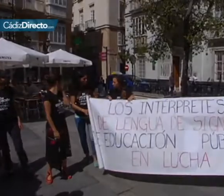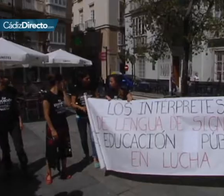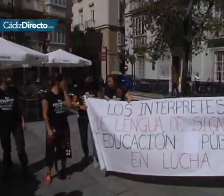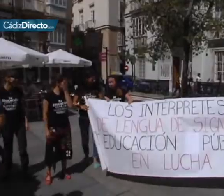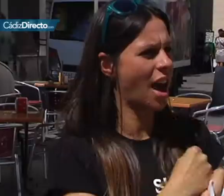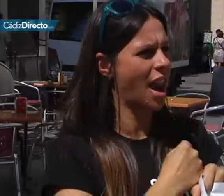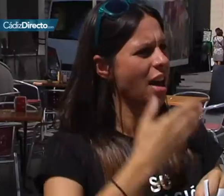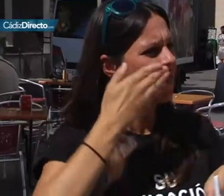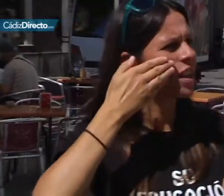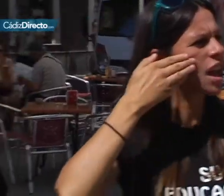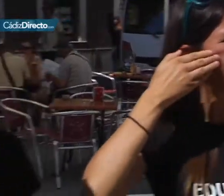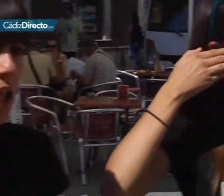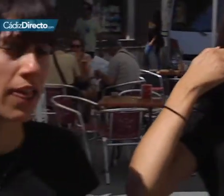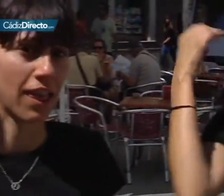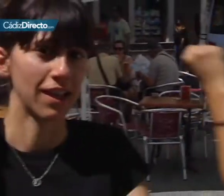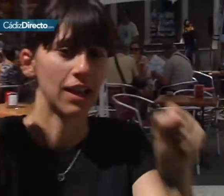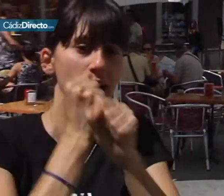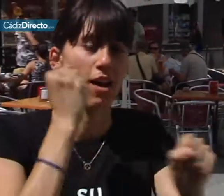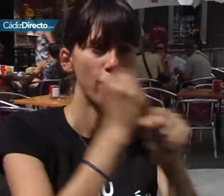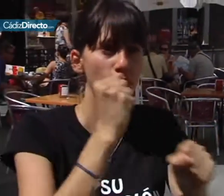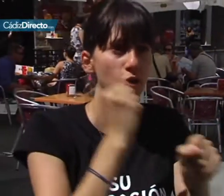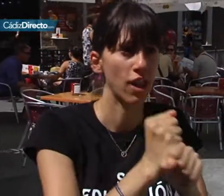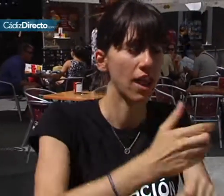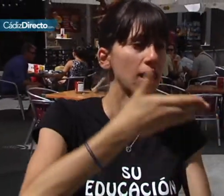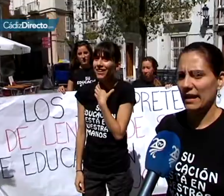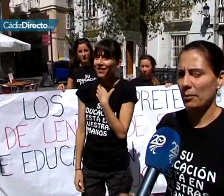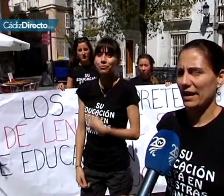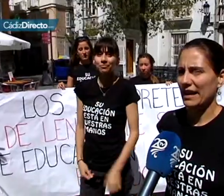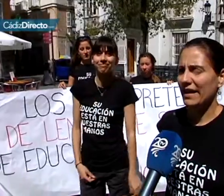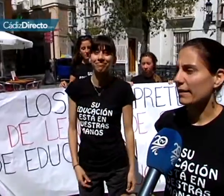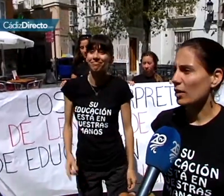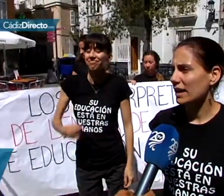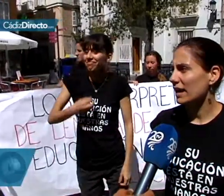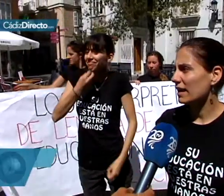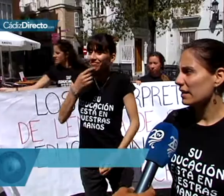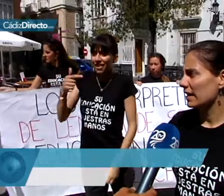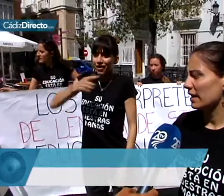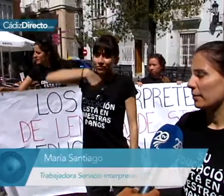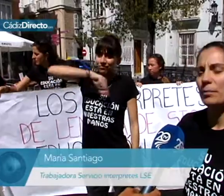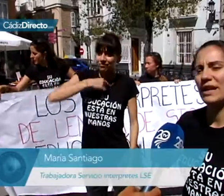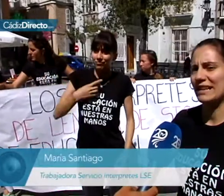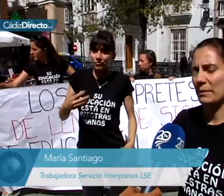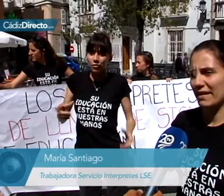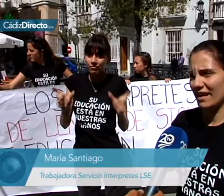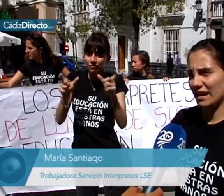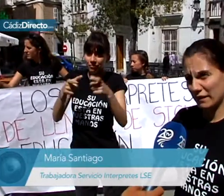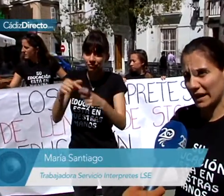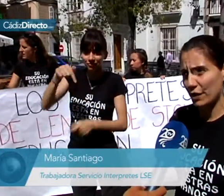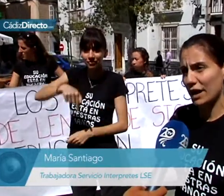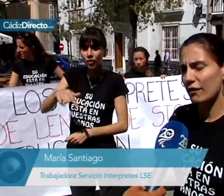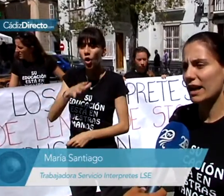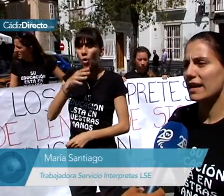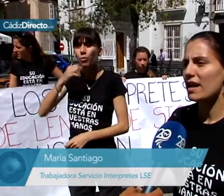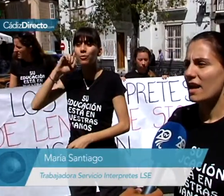Dignidad, laboral, dignidad, laboral. Pues nada, estamos aquí por el tema de las